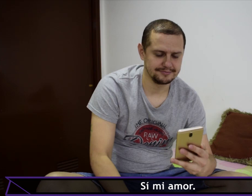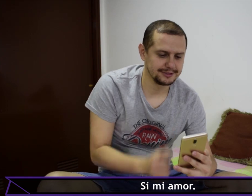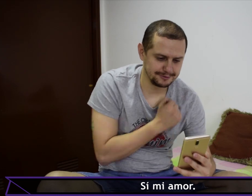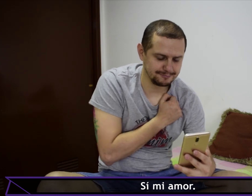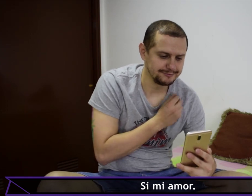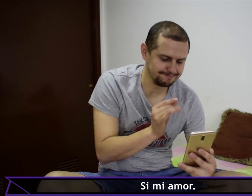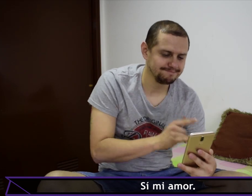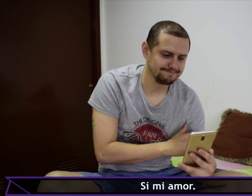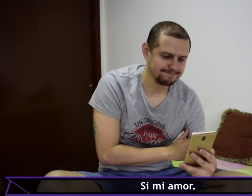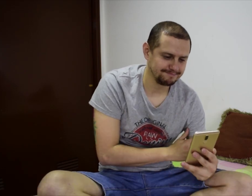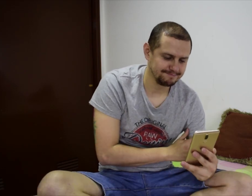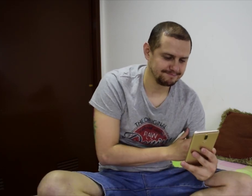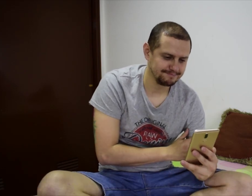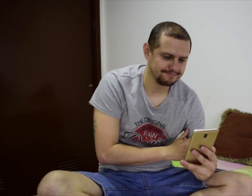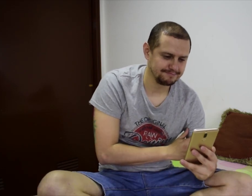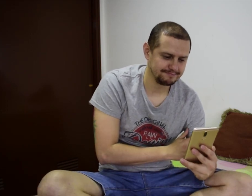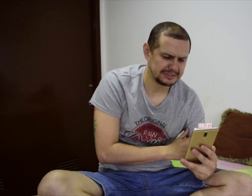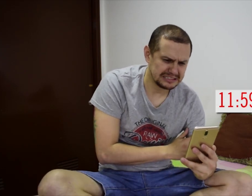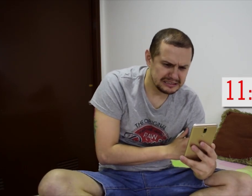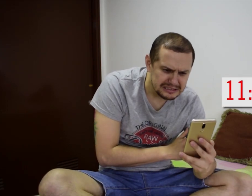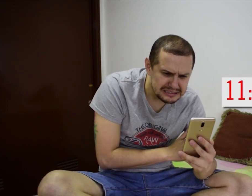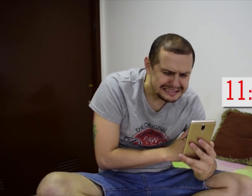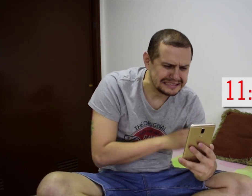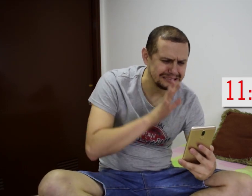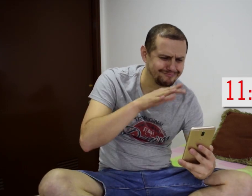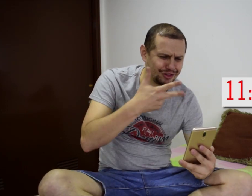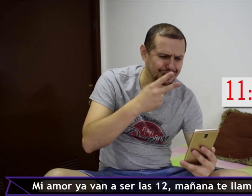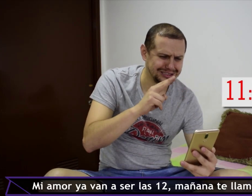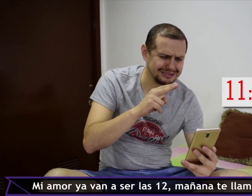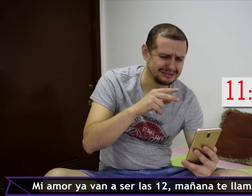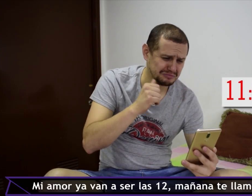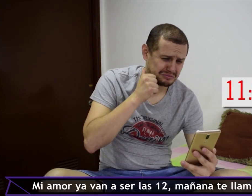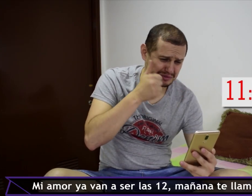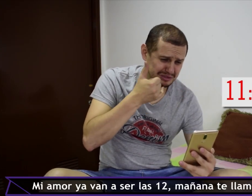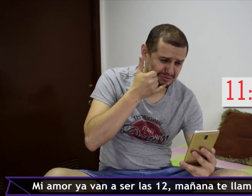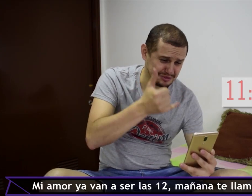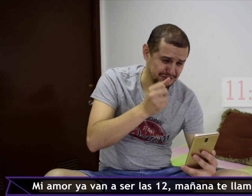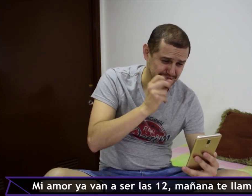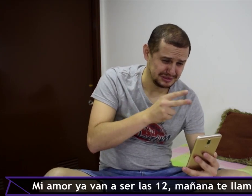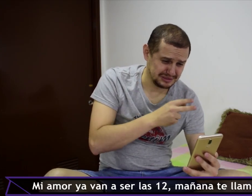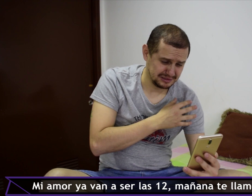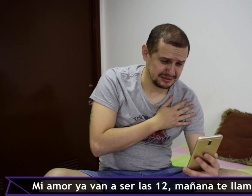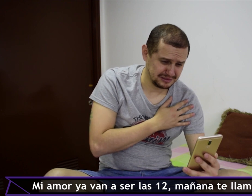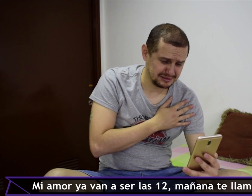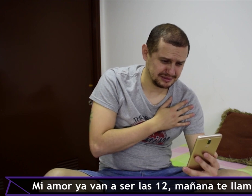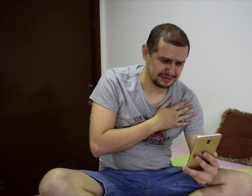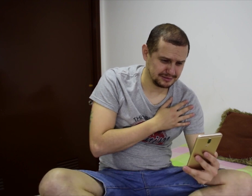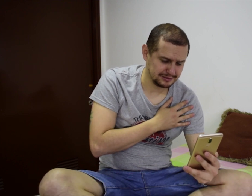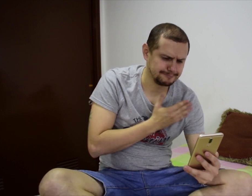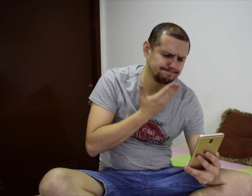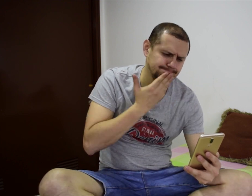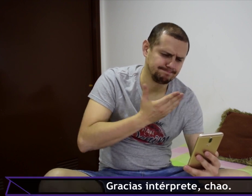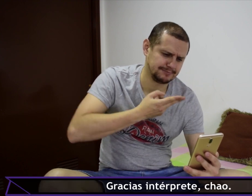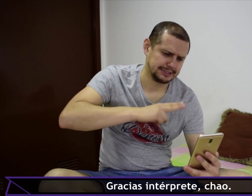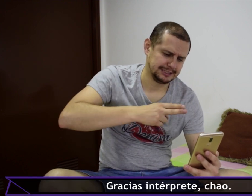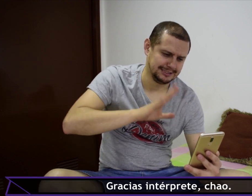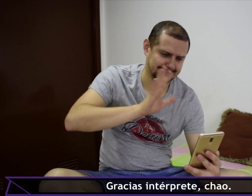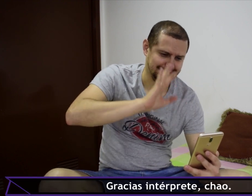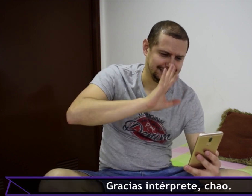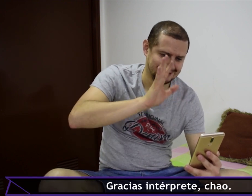Si mi amor, mi amor ya van a ser las 12, mañana te llamo otra vez, gracias intérprete,